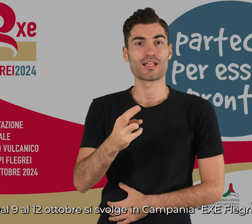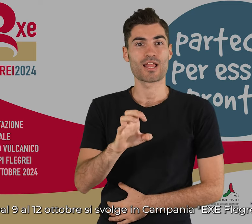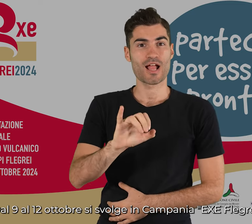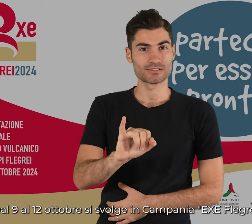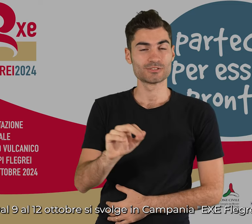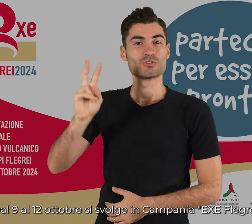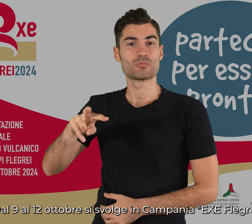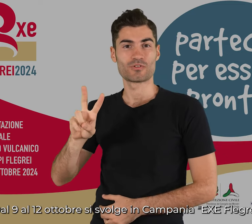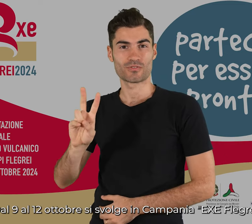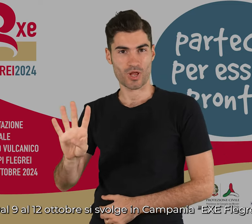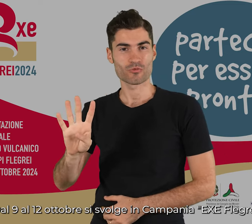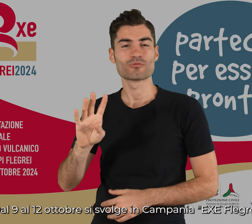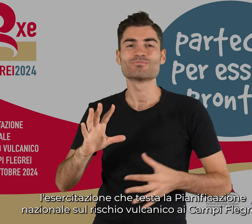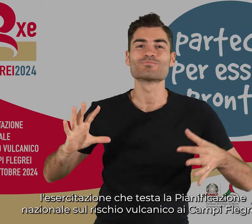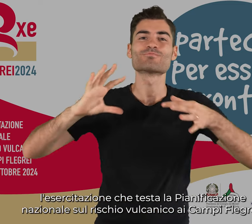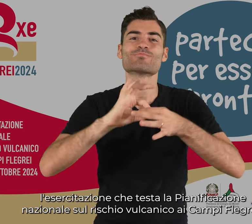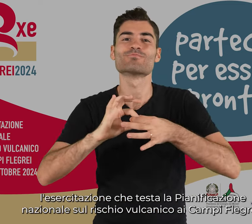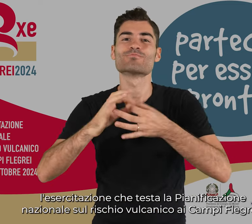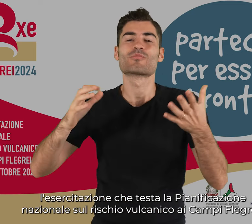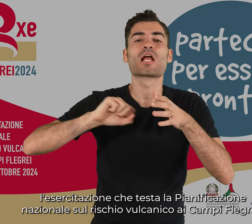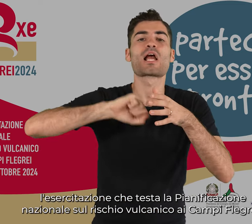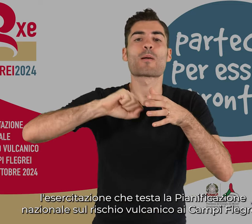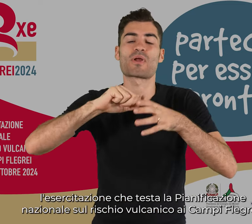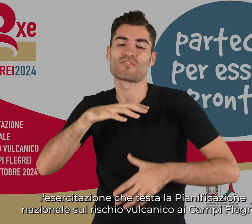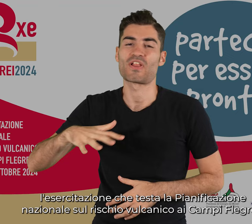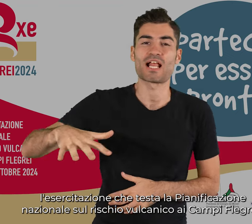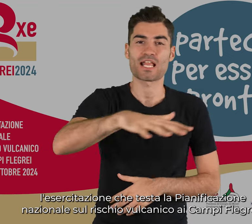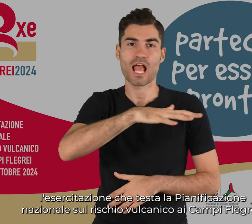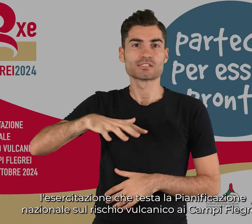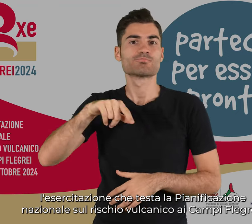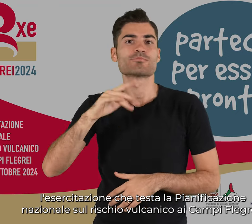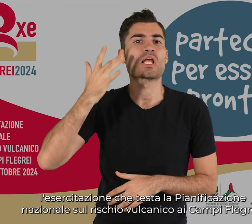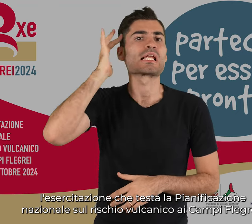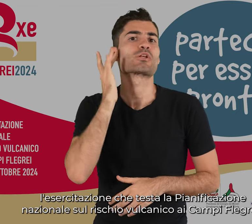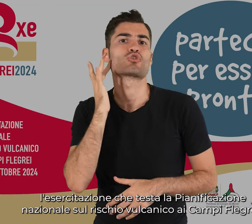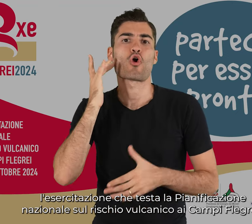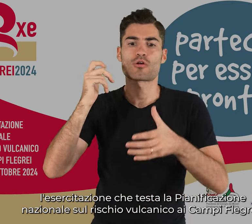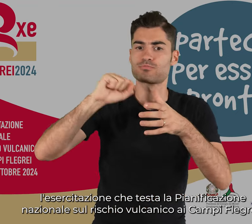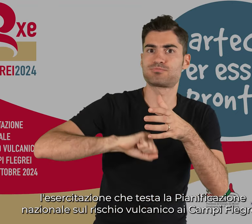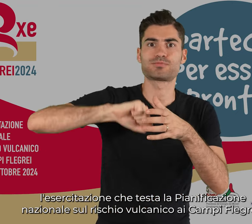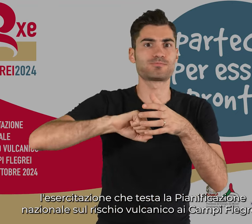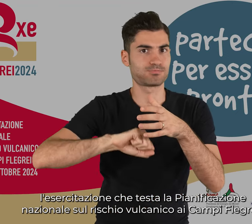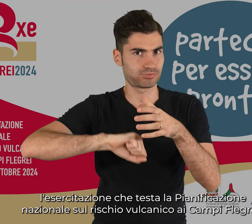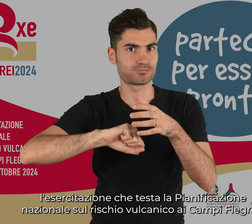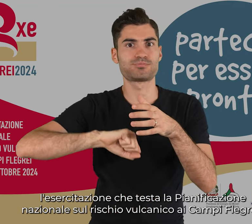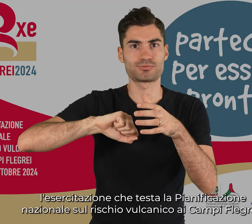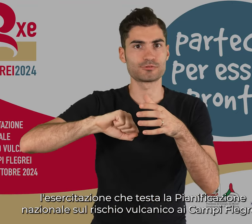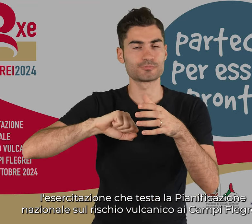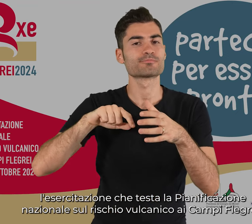l'esercitazione che testa la pianificazione nazionale sul rischio vulcanico ai campi